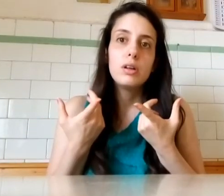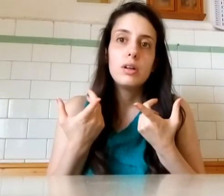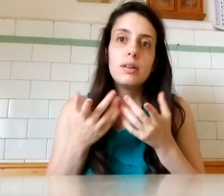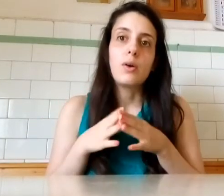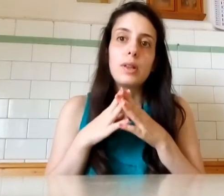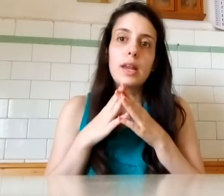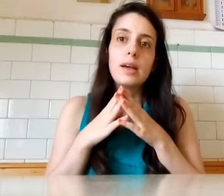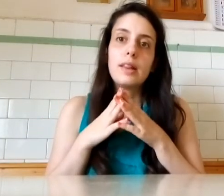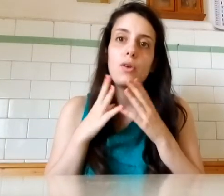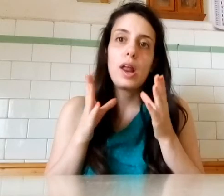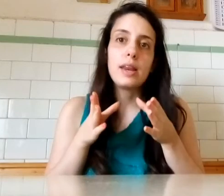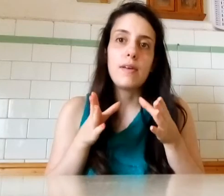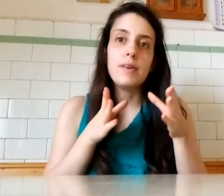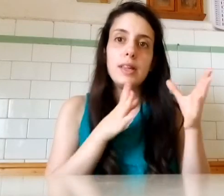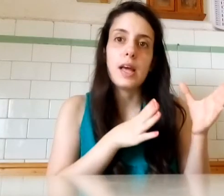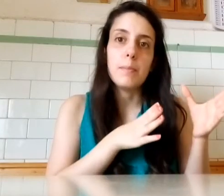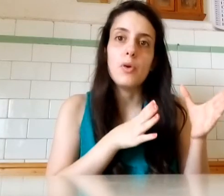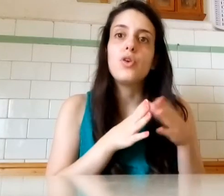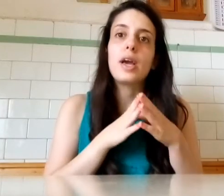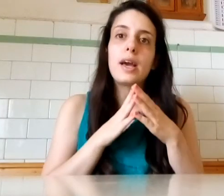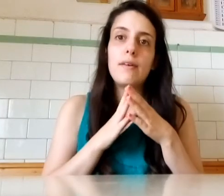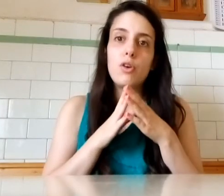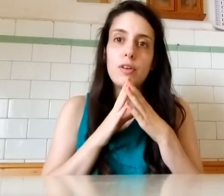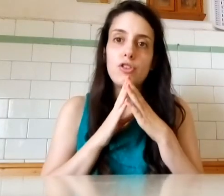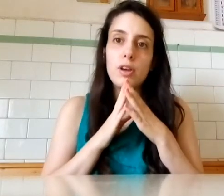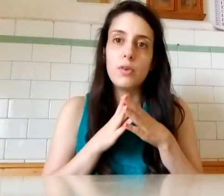Se questa ragazza Non arrivava in tempo Io che cavolo facevo